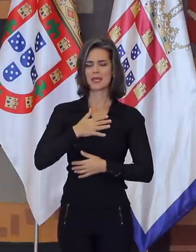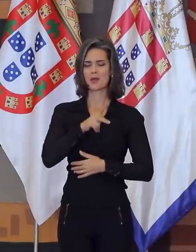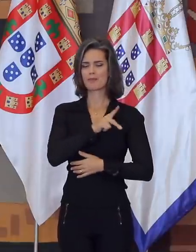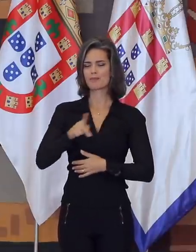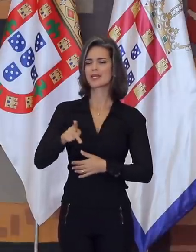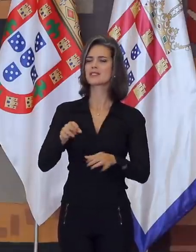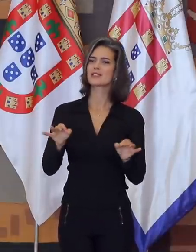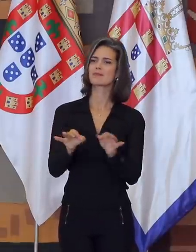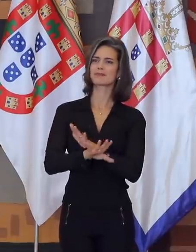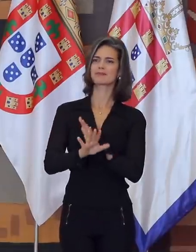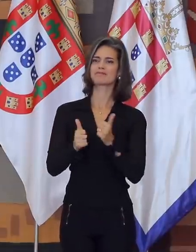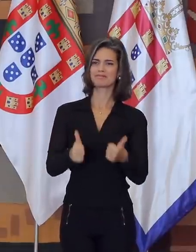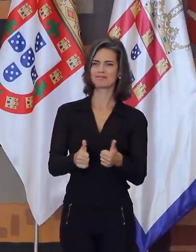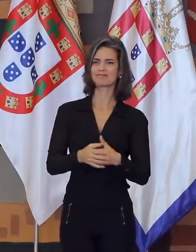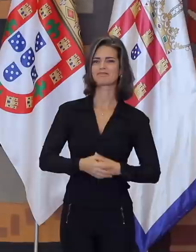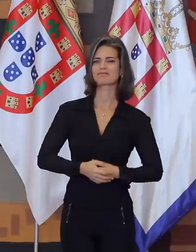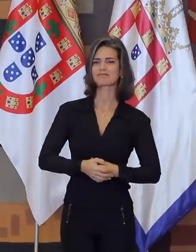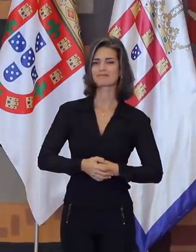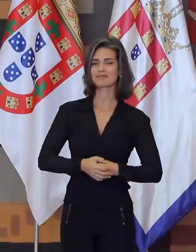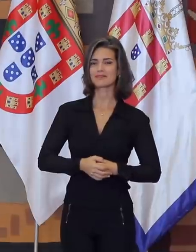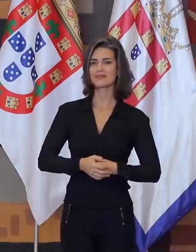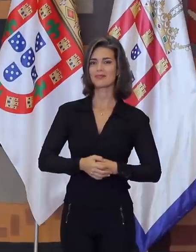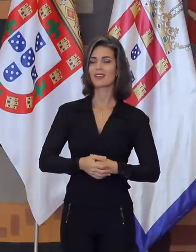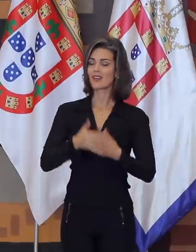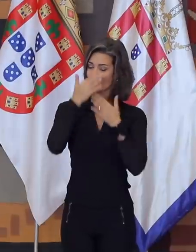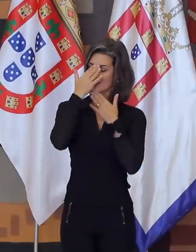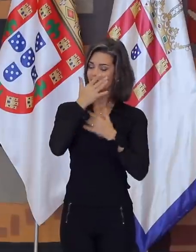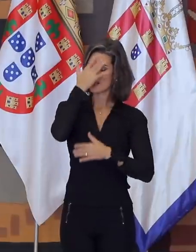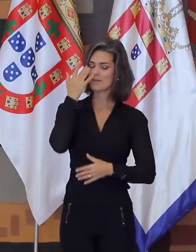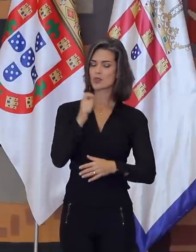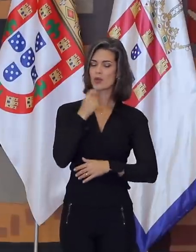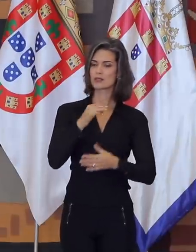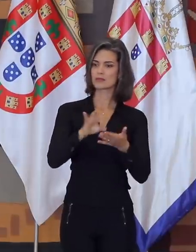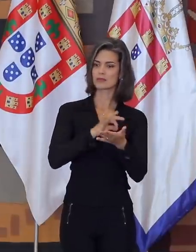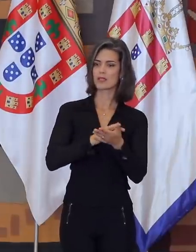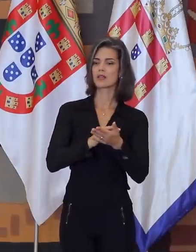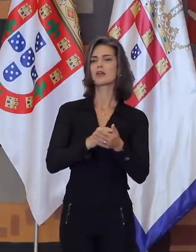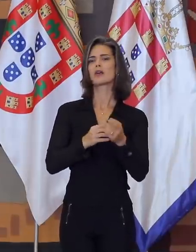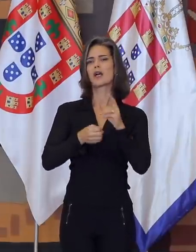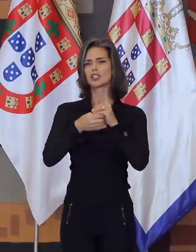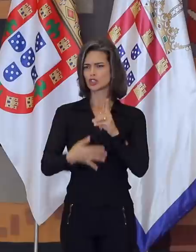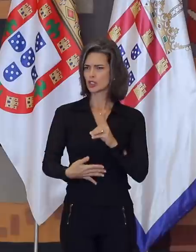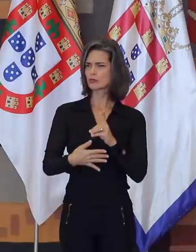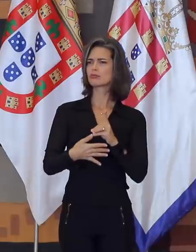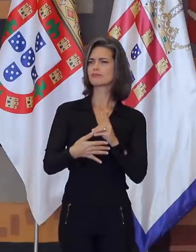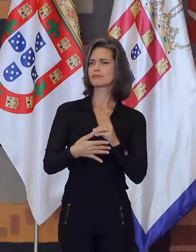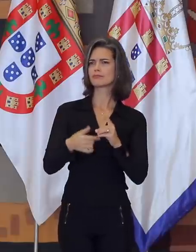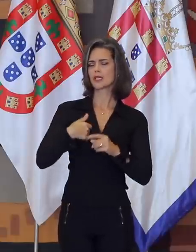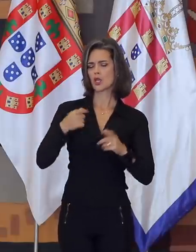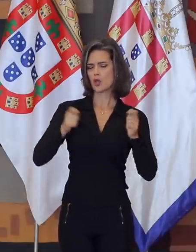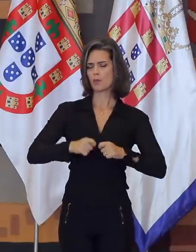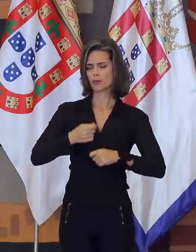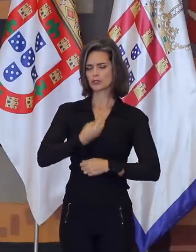está plenamente justificada. Graças aos associados, à diretoria, ela me permitiu uma renovação